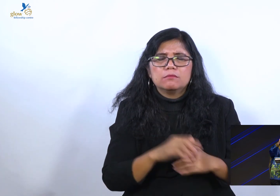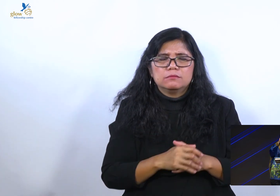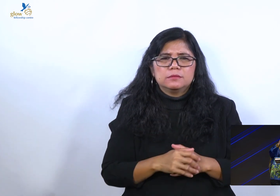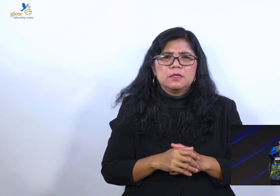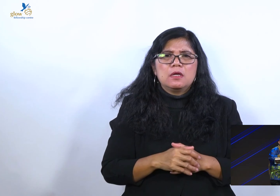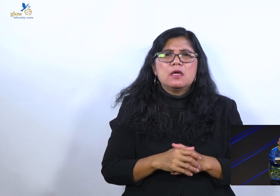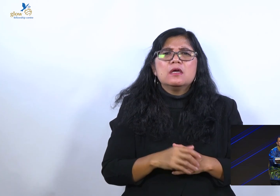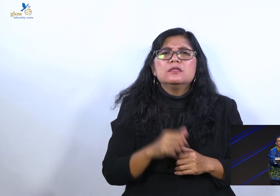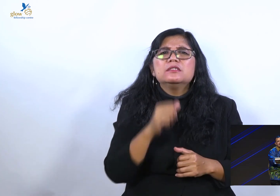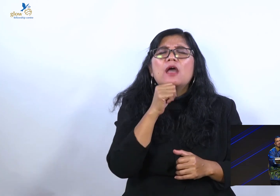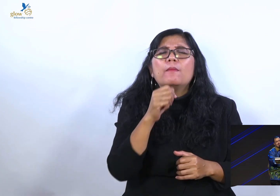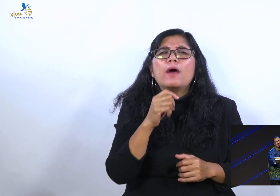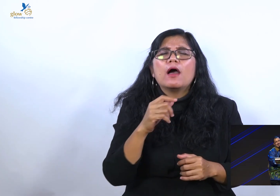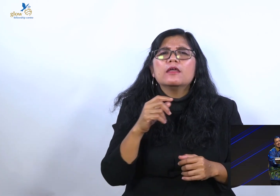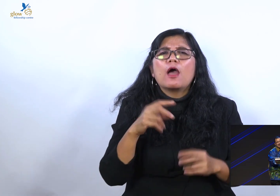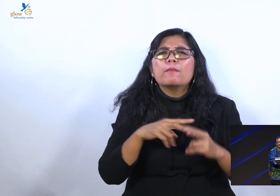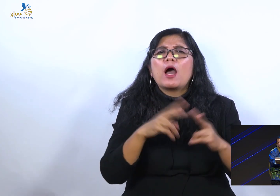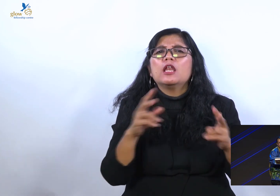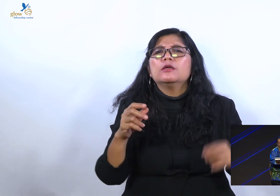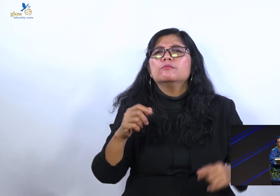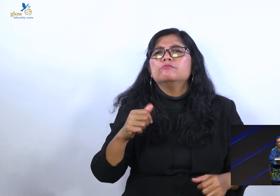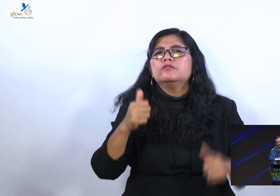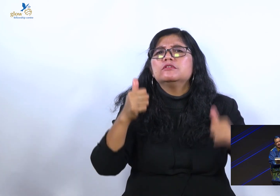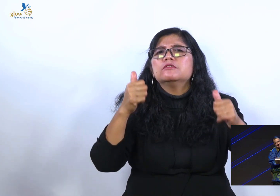Siapa yang terbesar dalam kerajaan sorga.